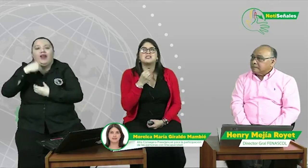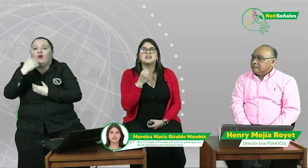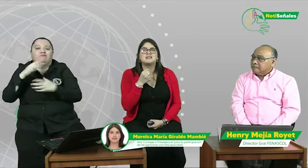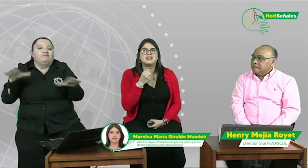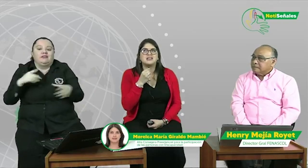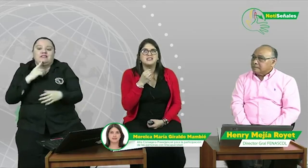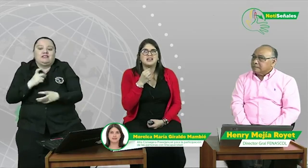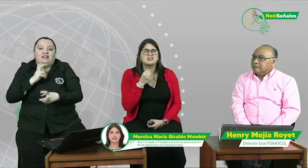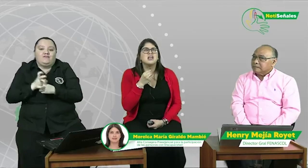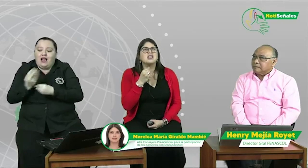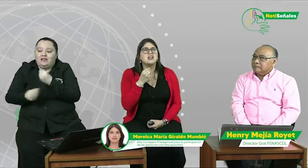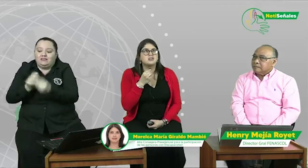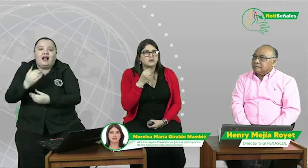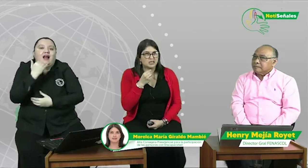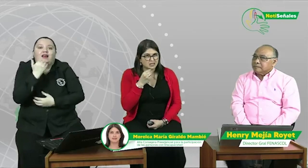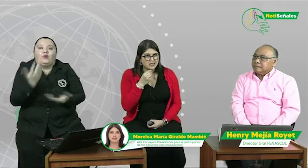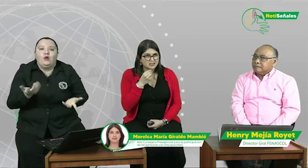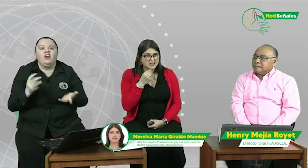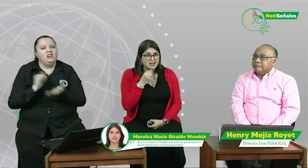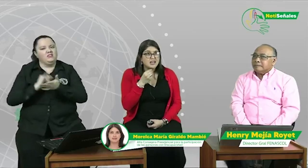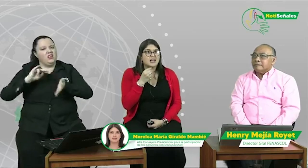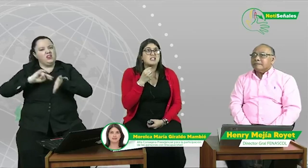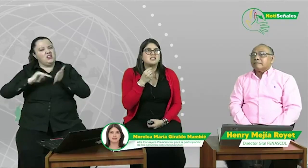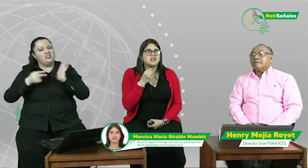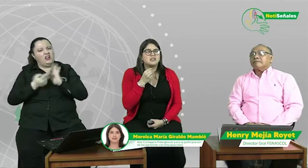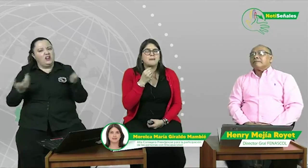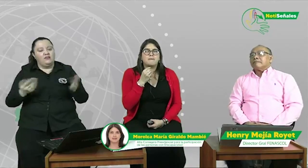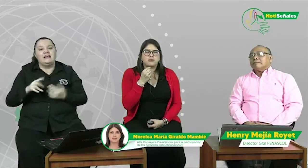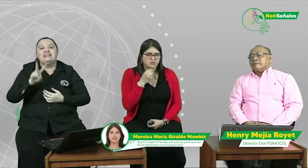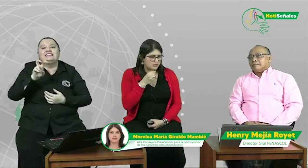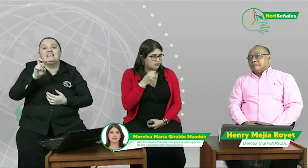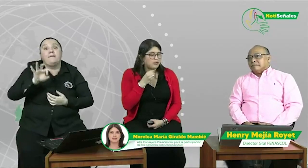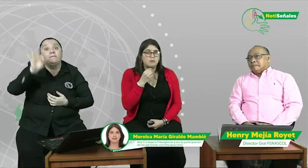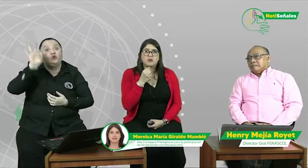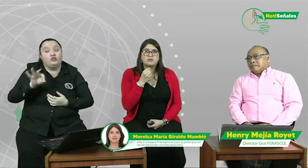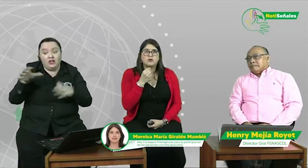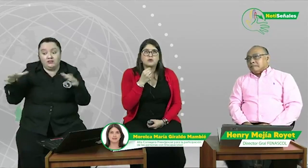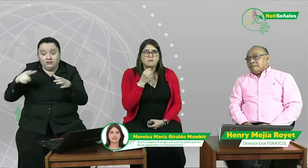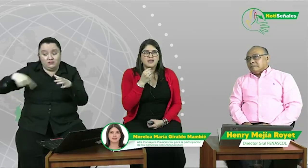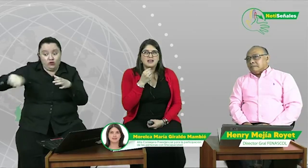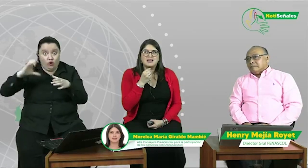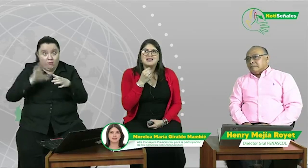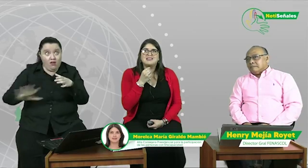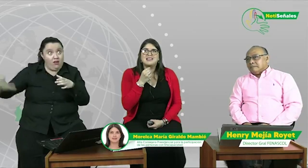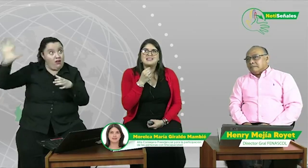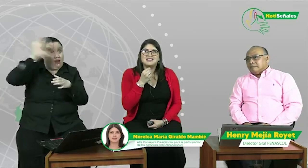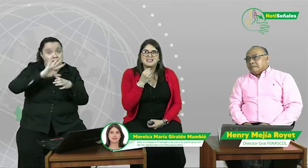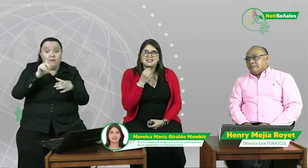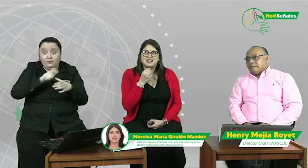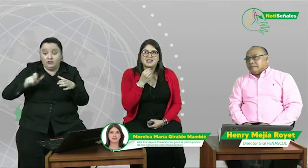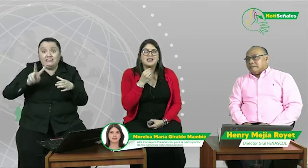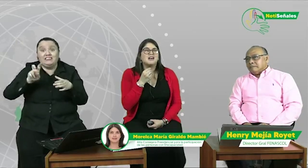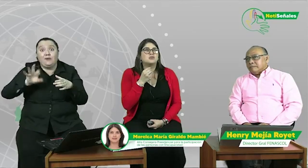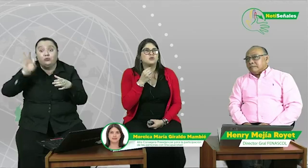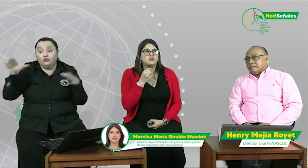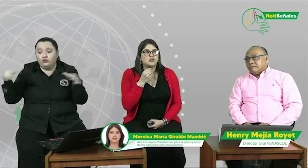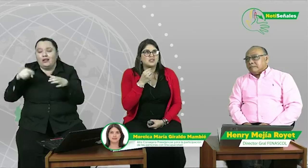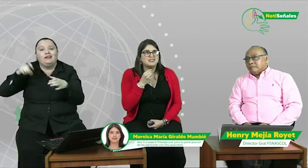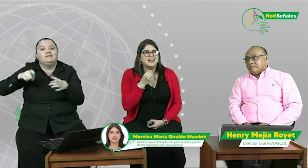actividades diarias y eso que quiere decir que el 7% de la población colombiana necesita soluciones en